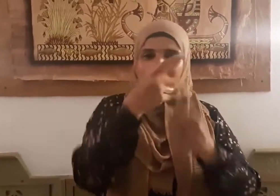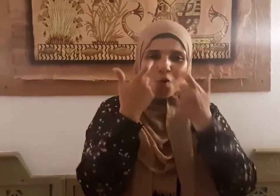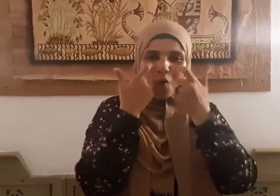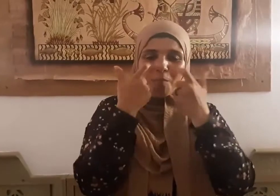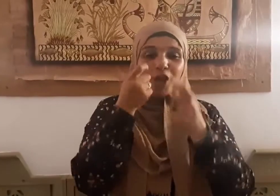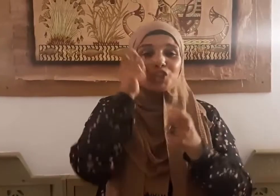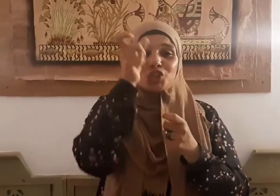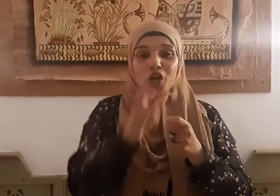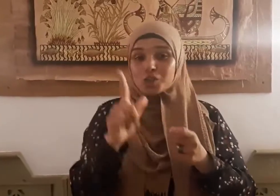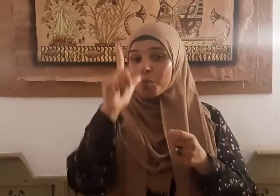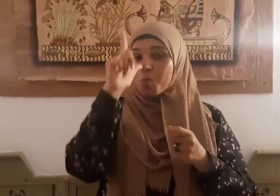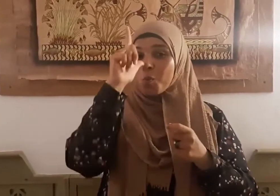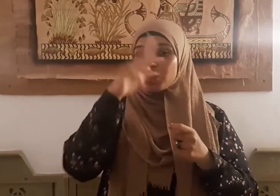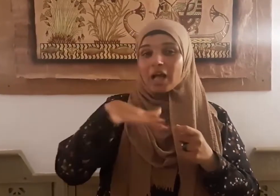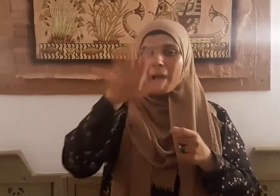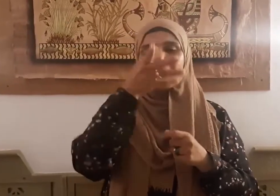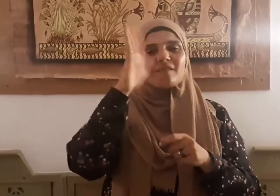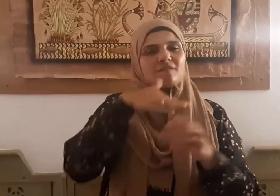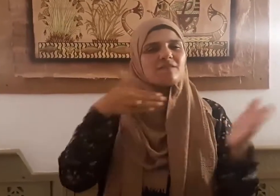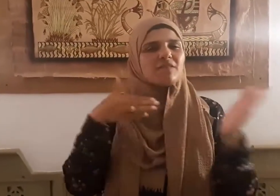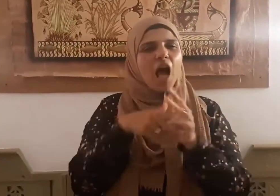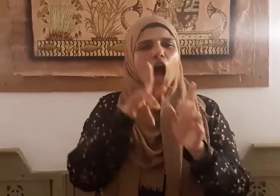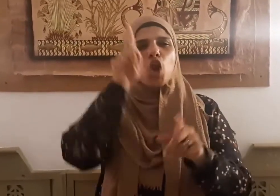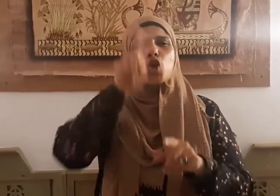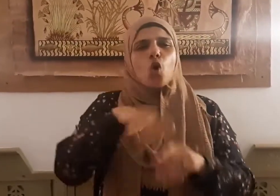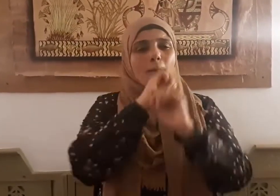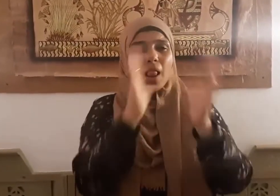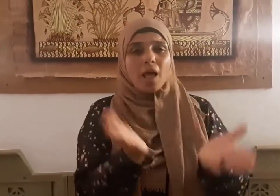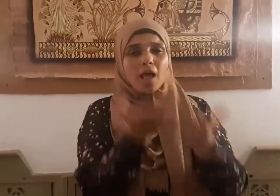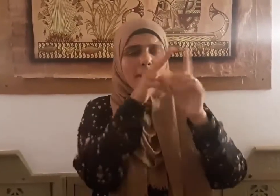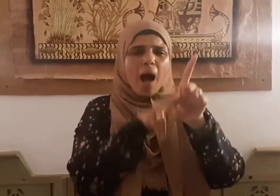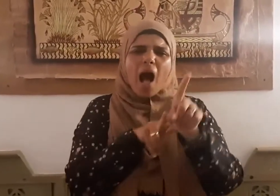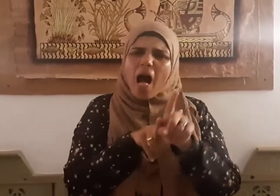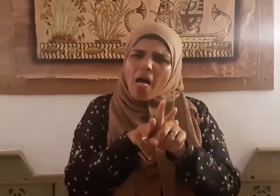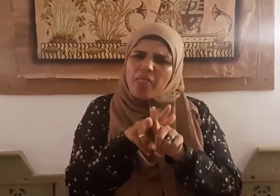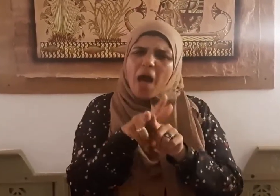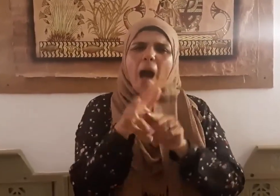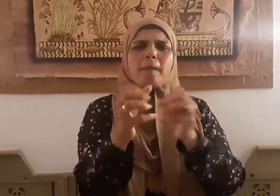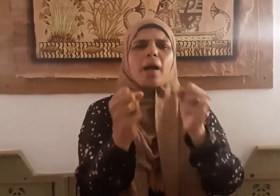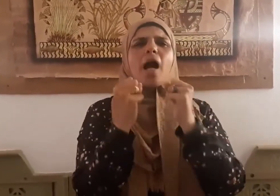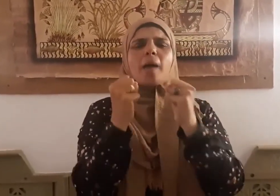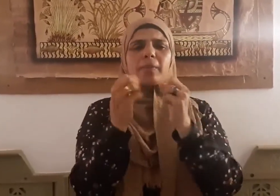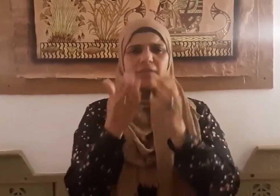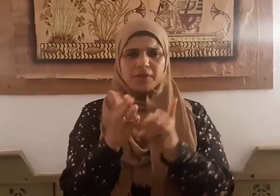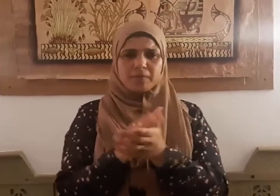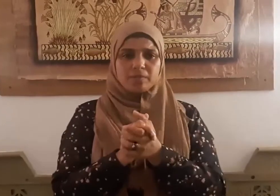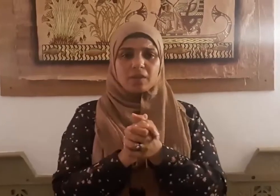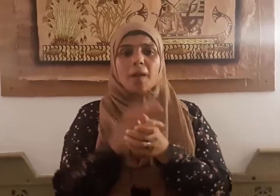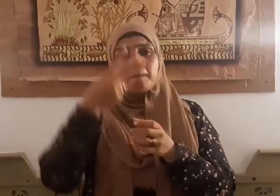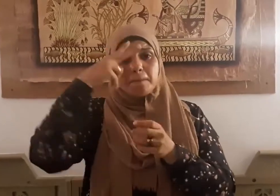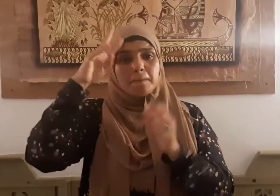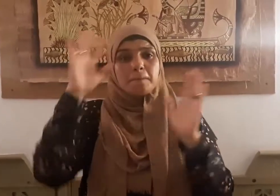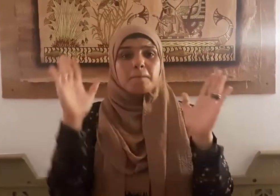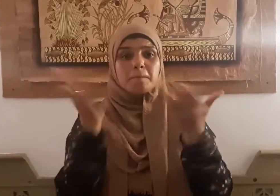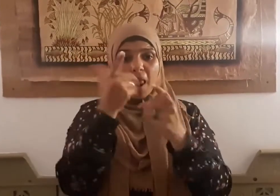أنه يعاقب يوم القيامة بنقيض قصده فمن قصد التعالي